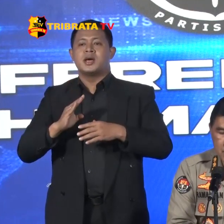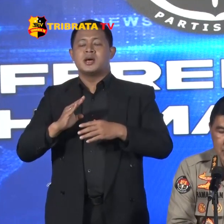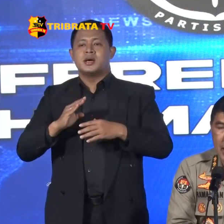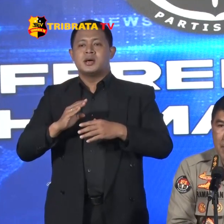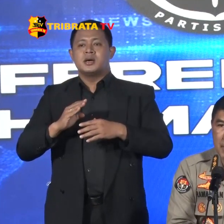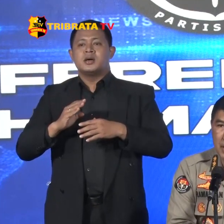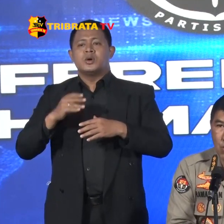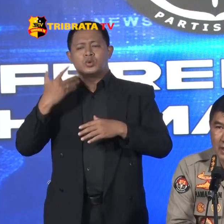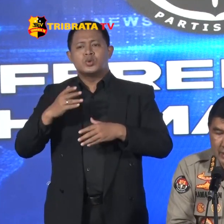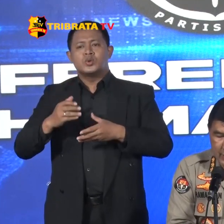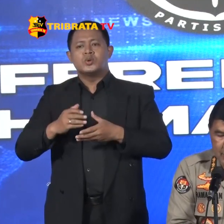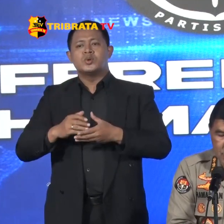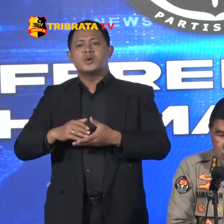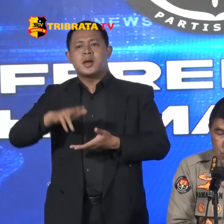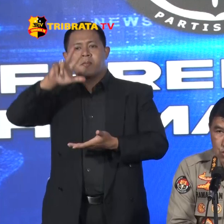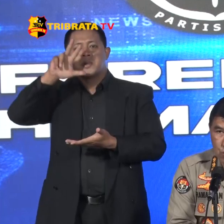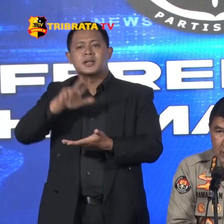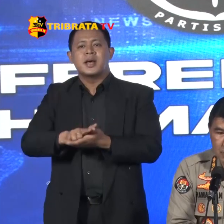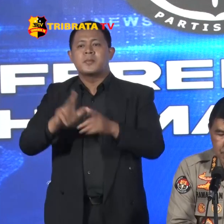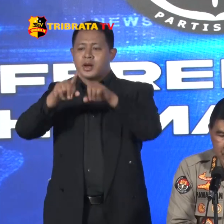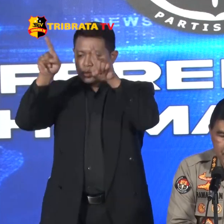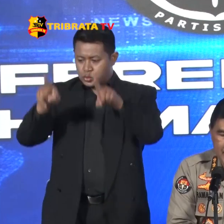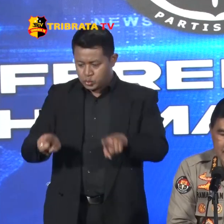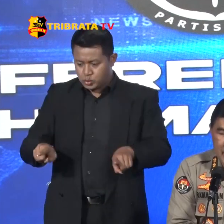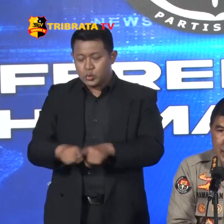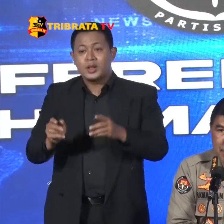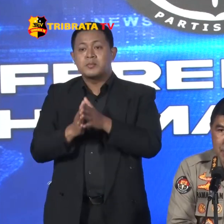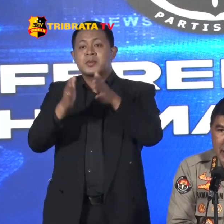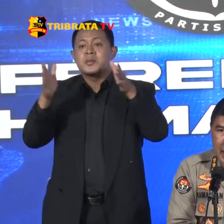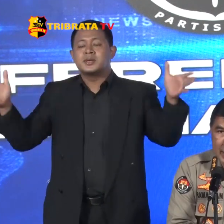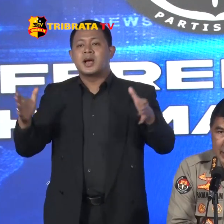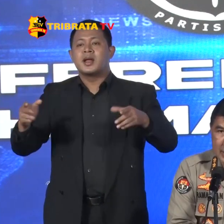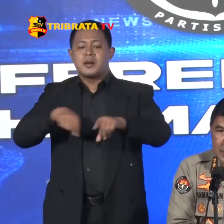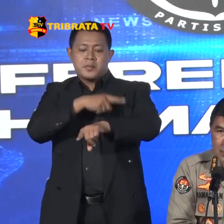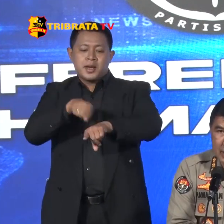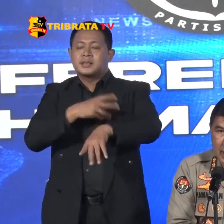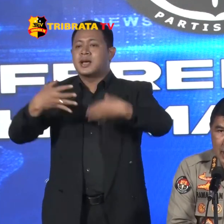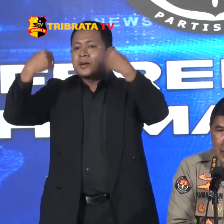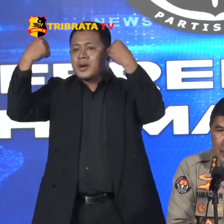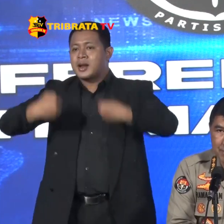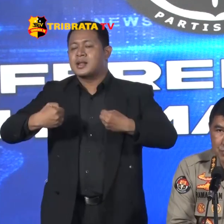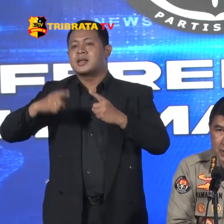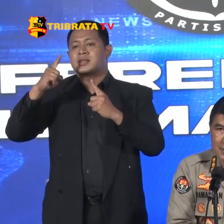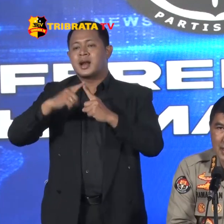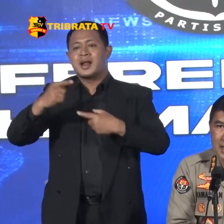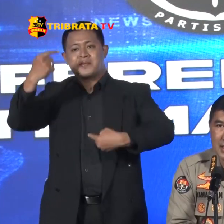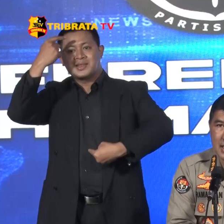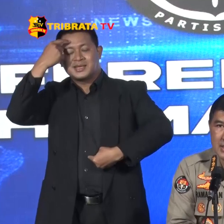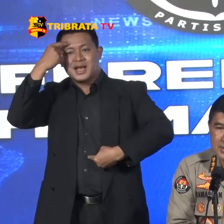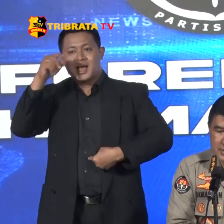Telah mengeluarkan surat perpanjangan penahanan Terhadap